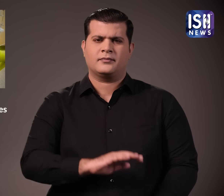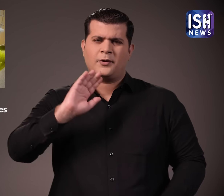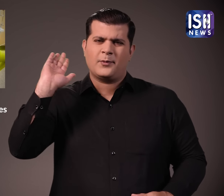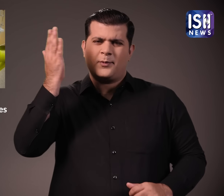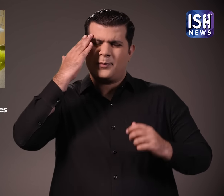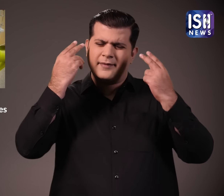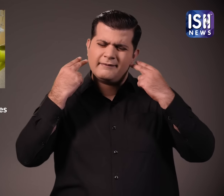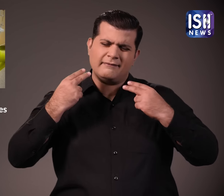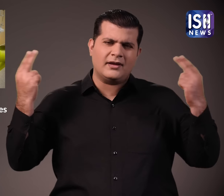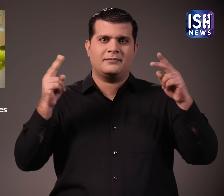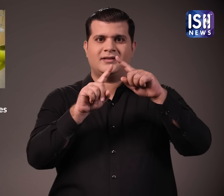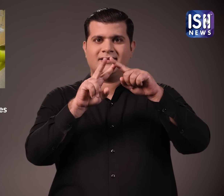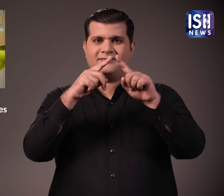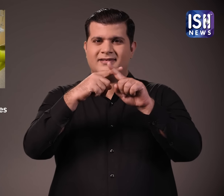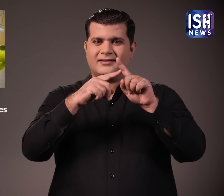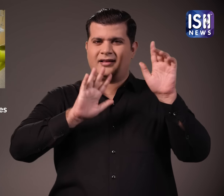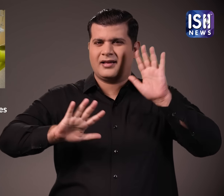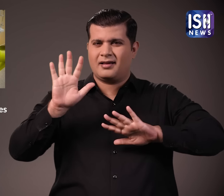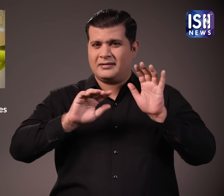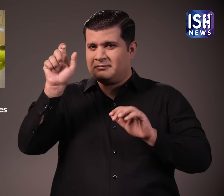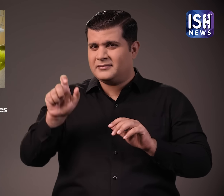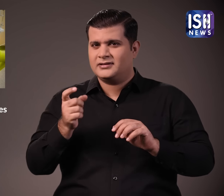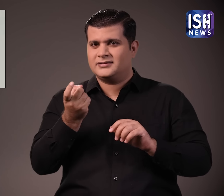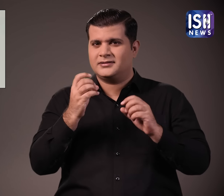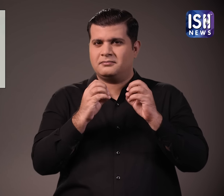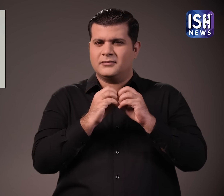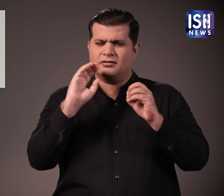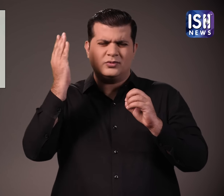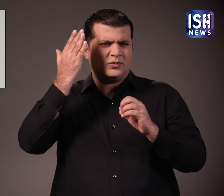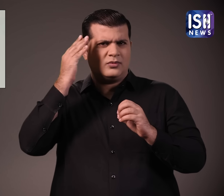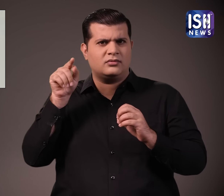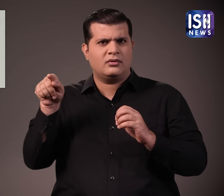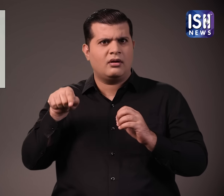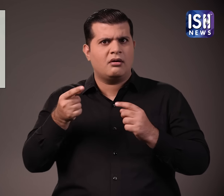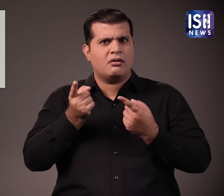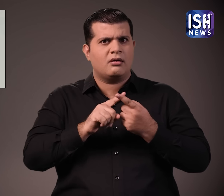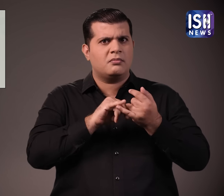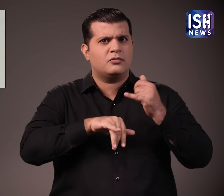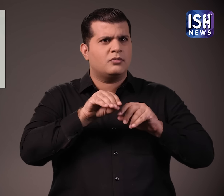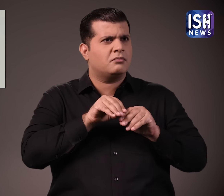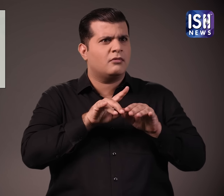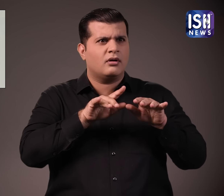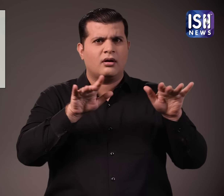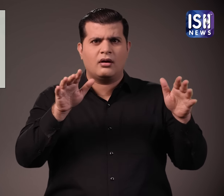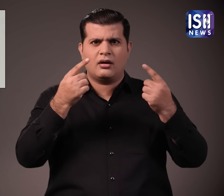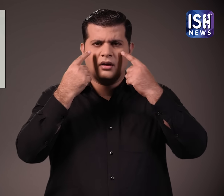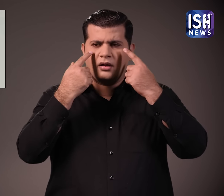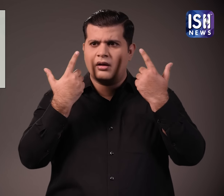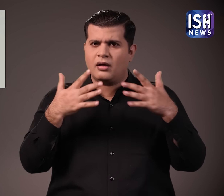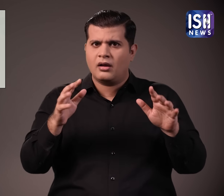सोशल मीडिया पर टीवी सीरीज की अभिनेत्री जास्मिन भसिन की आंकों की रौशनी खोने और अंधे होने